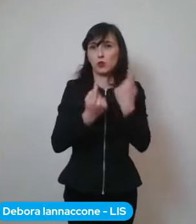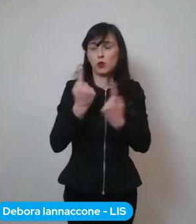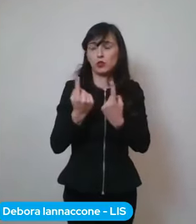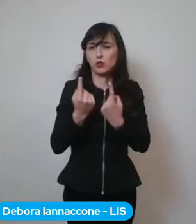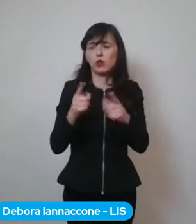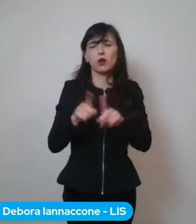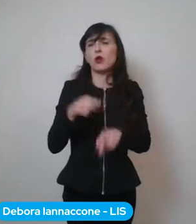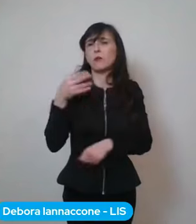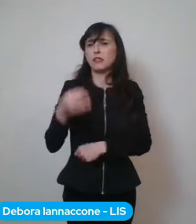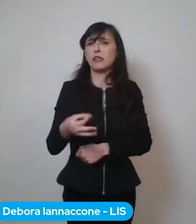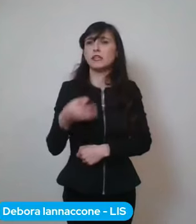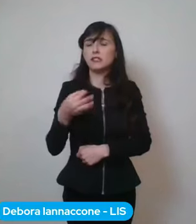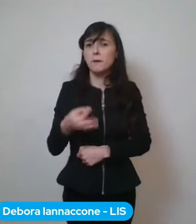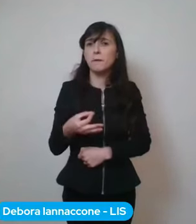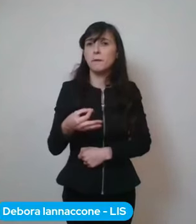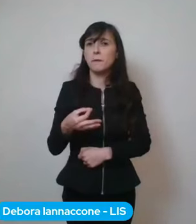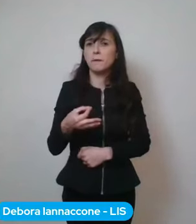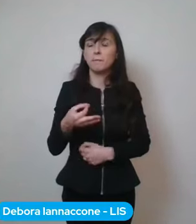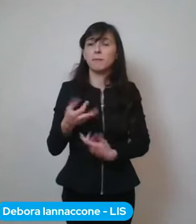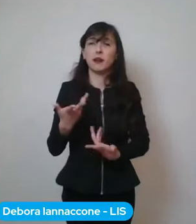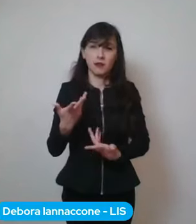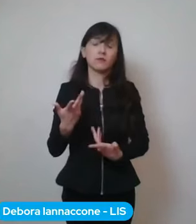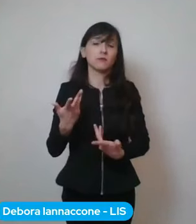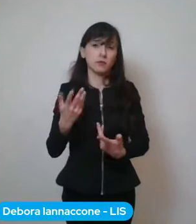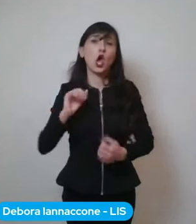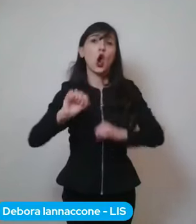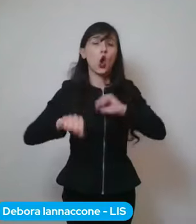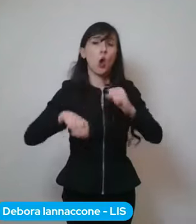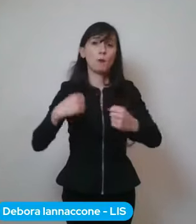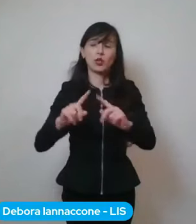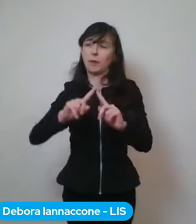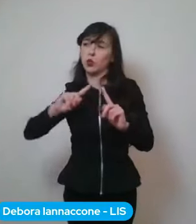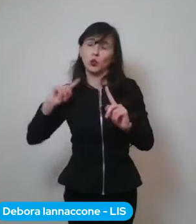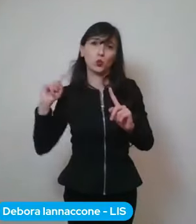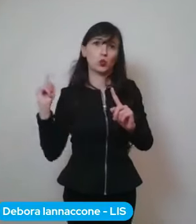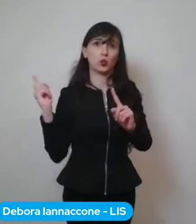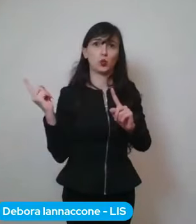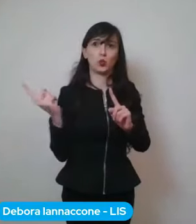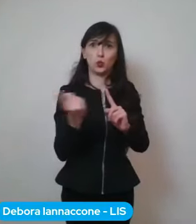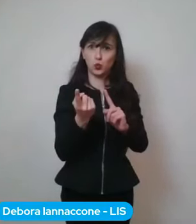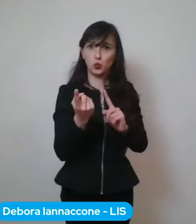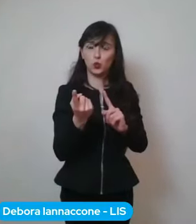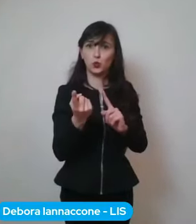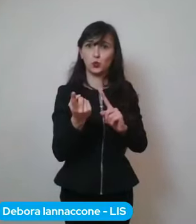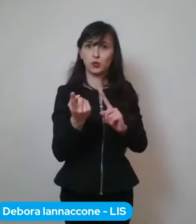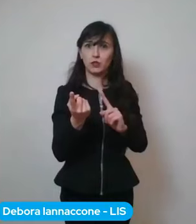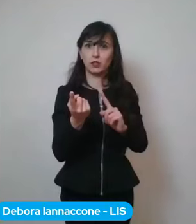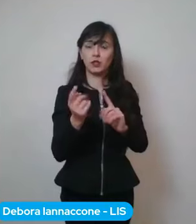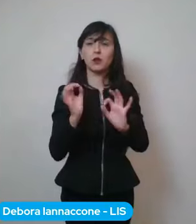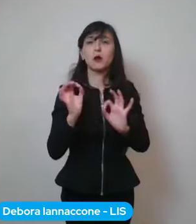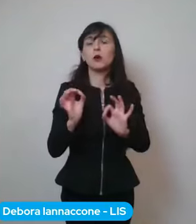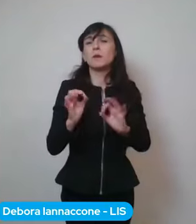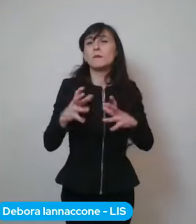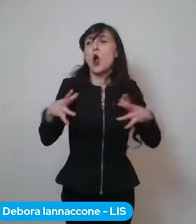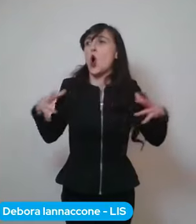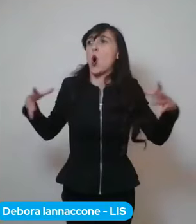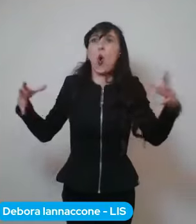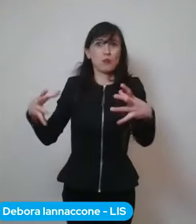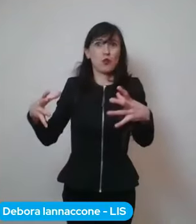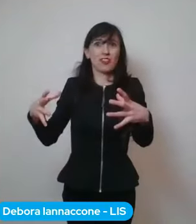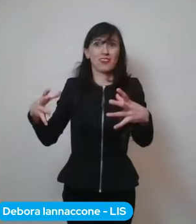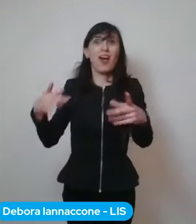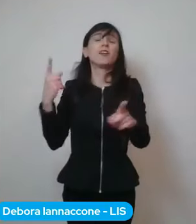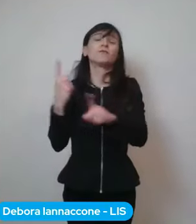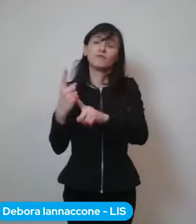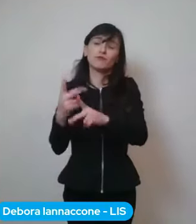con con con un comportamento da un collettivo da da da spirito di di comunità cerchiamo di osservare queste